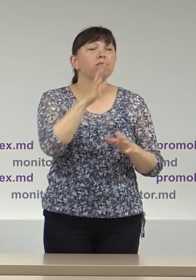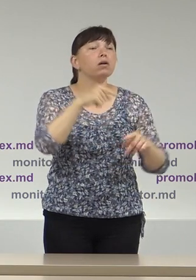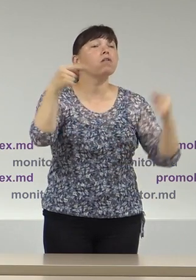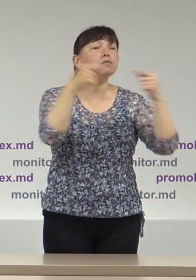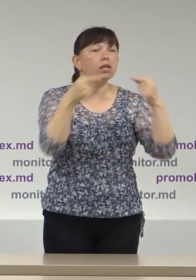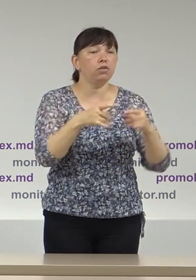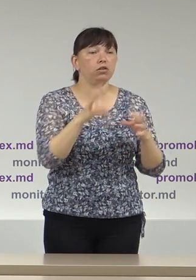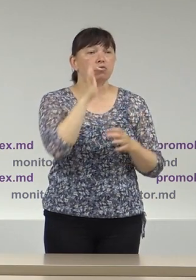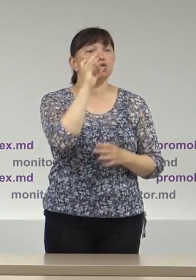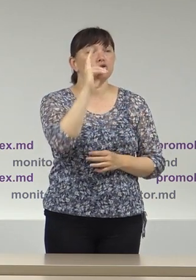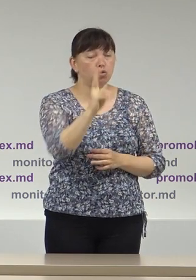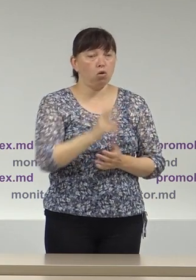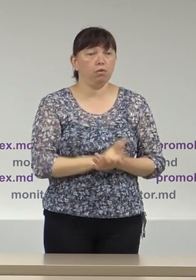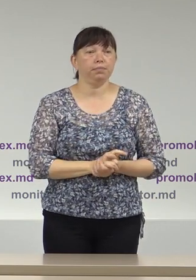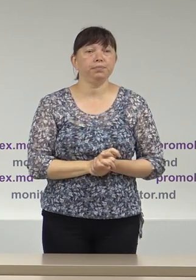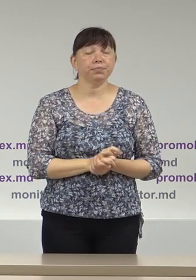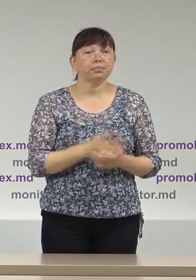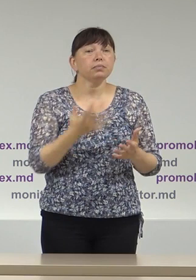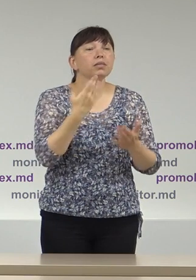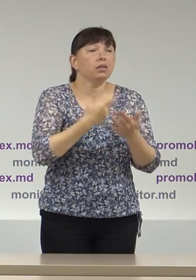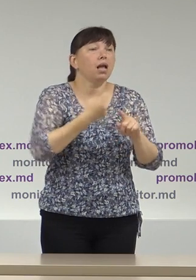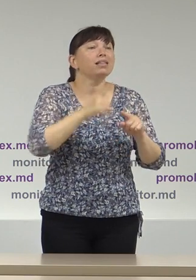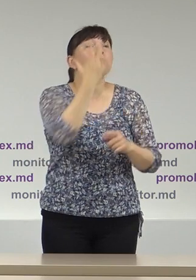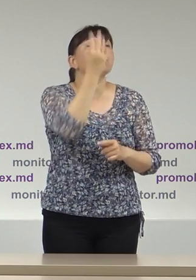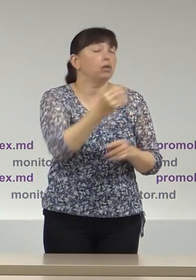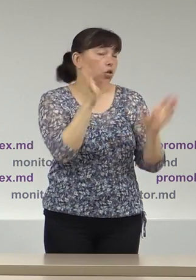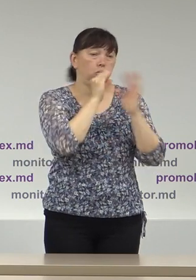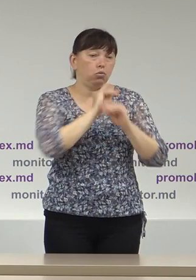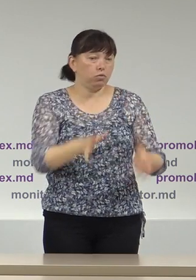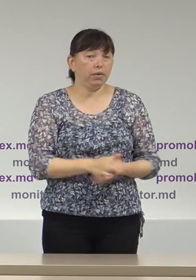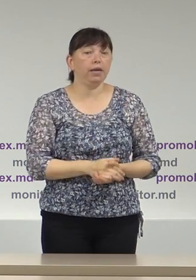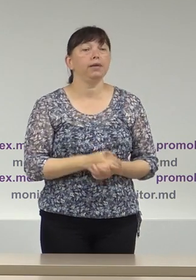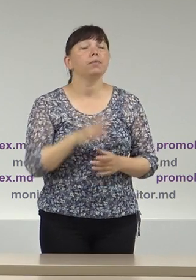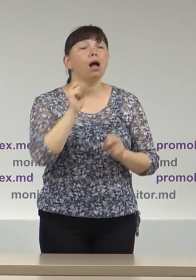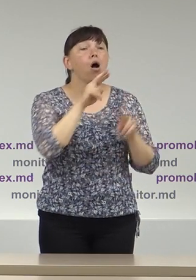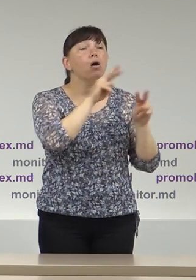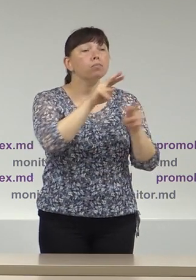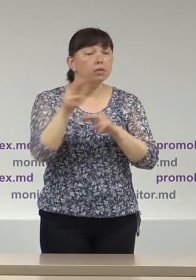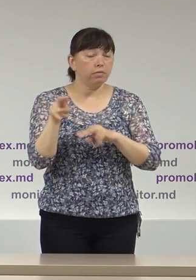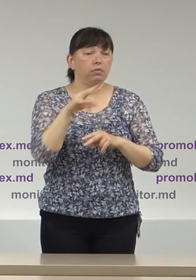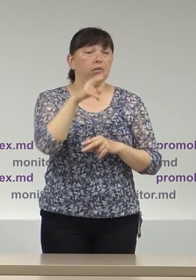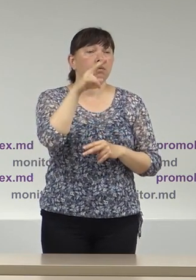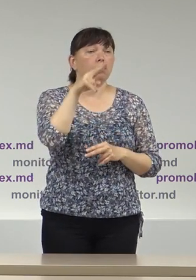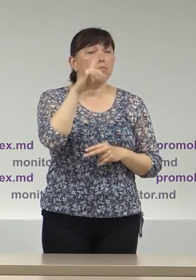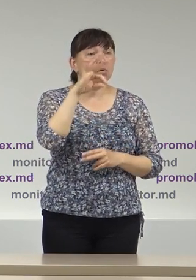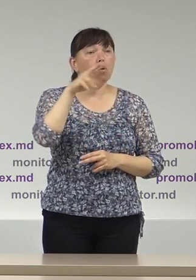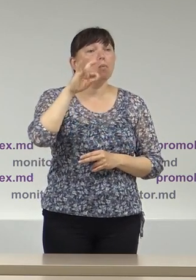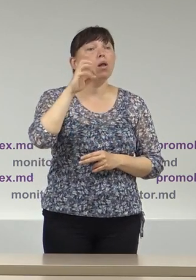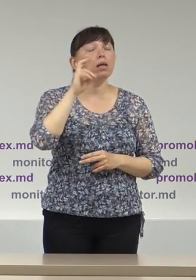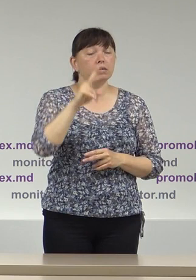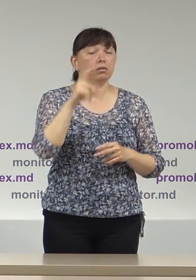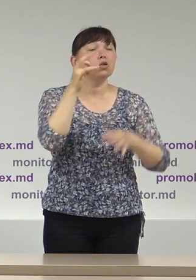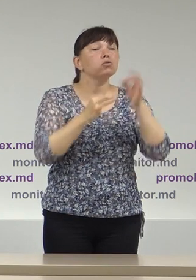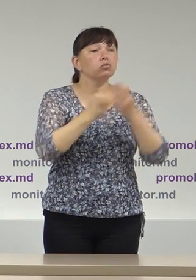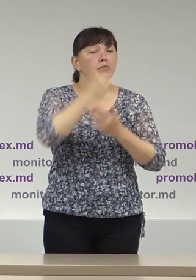examinarea contestațiilor, adică de cinci zile. Potrivit observatorilor promolex, la Corte de Apel au fost depuse